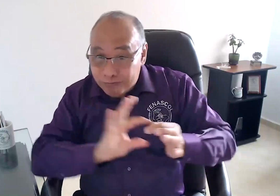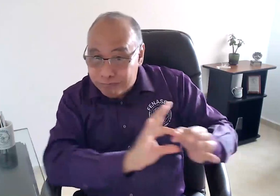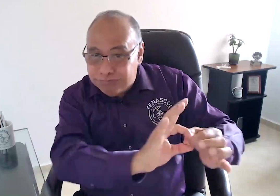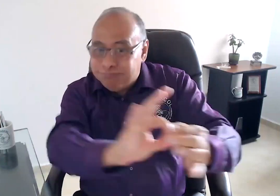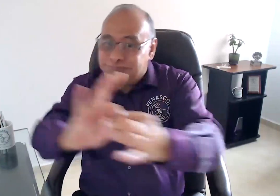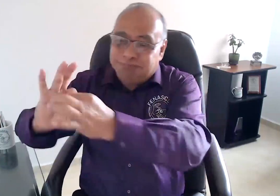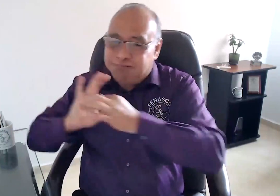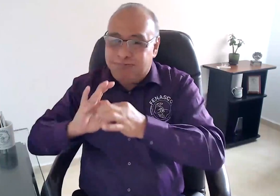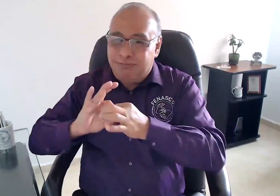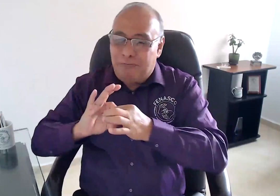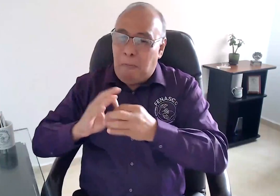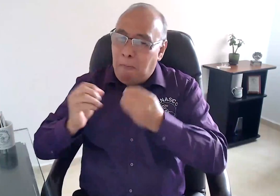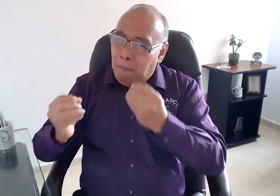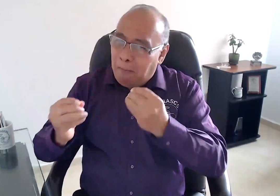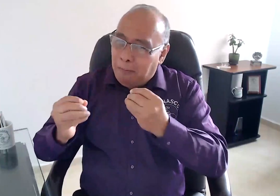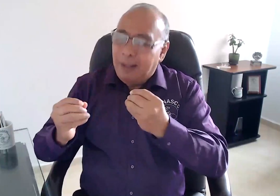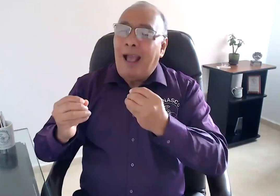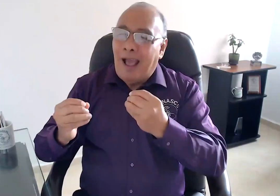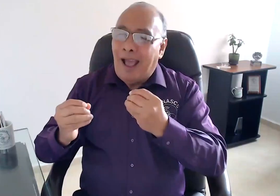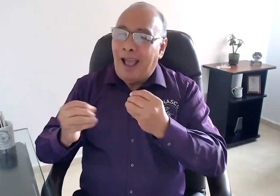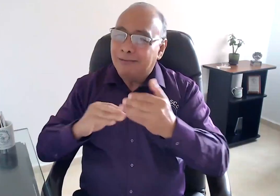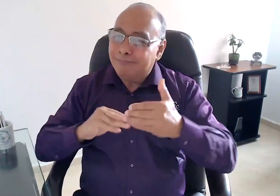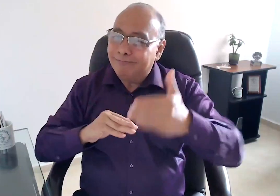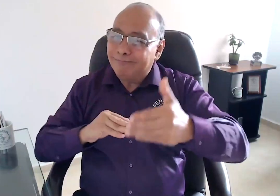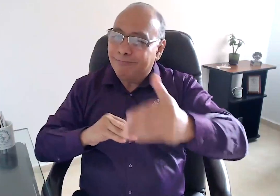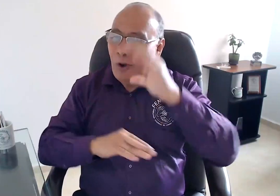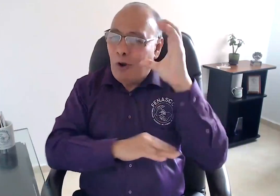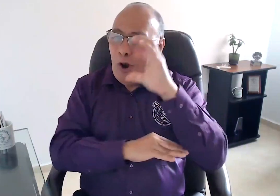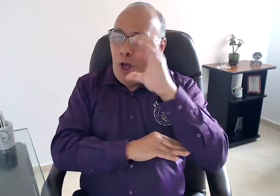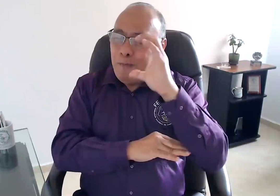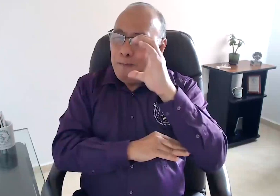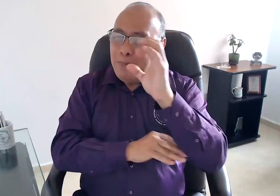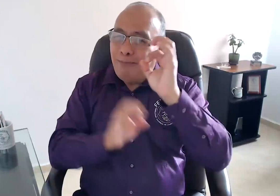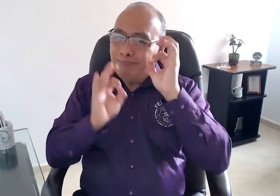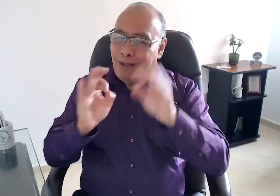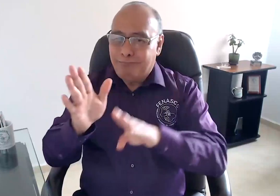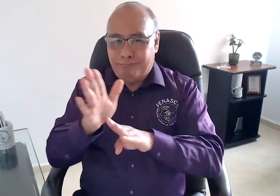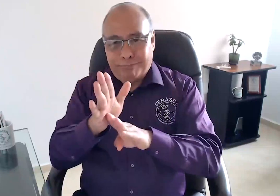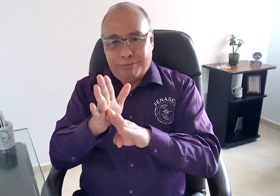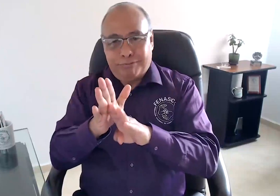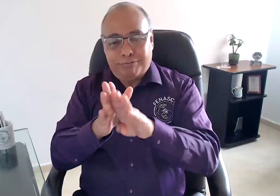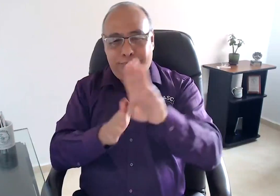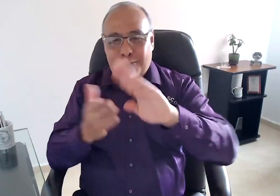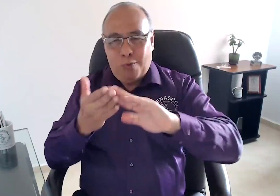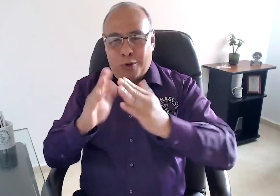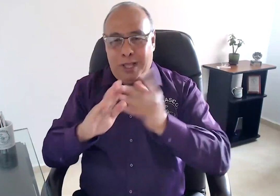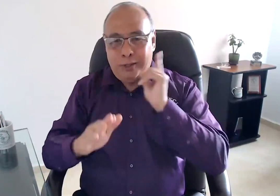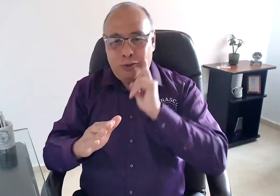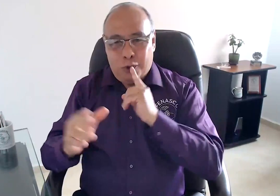Tenemos la esperanza de trabajar unidos para lograr así una Colombia que avanza, en la cual la comunidad sorda es incluida